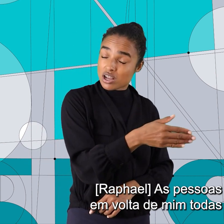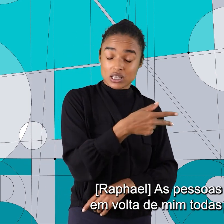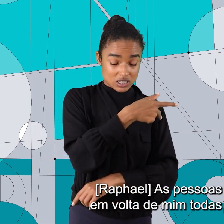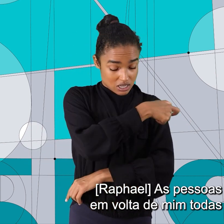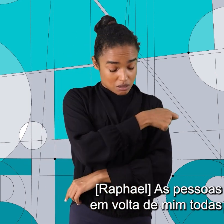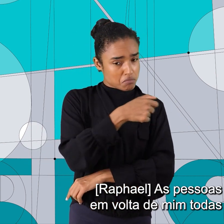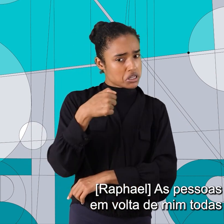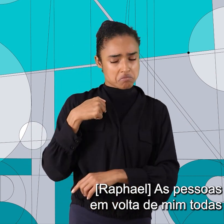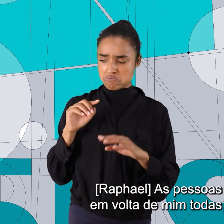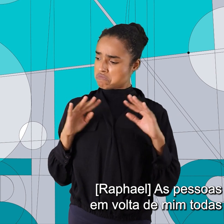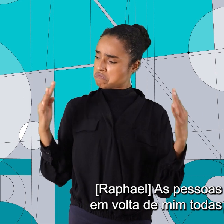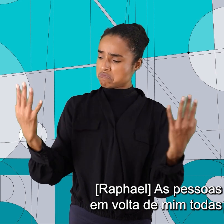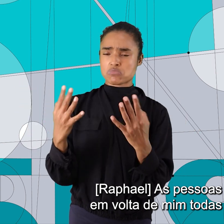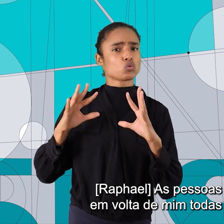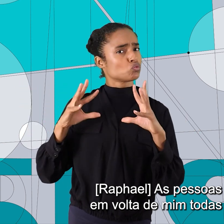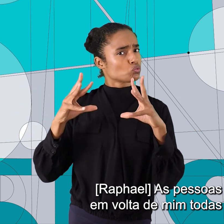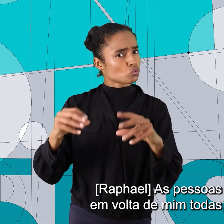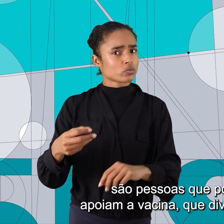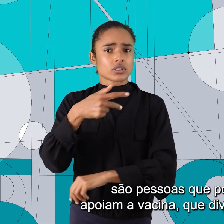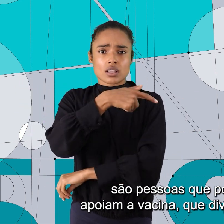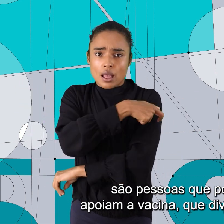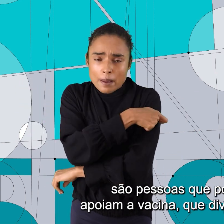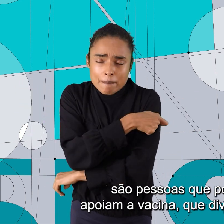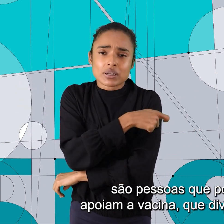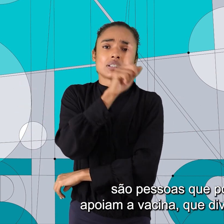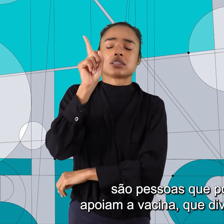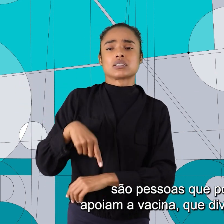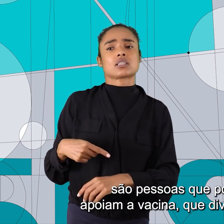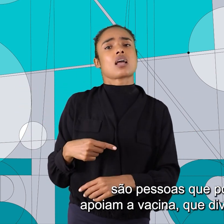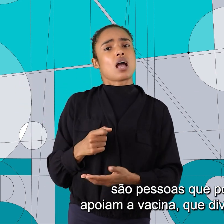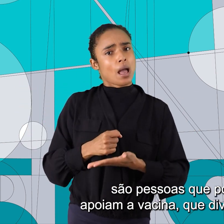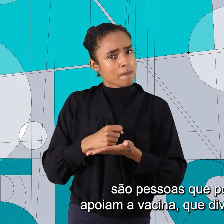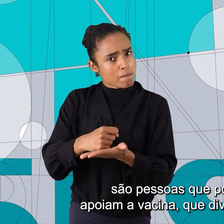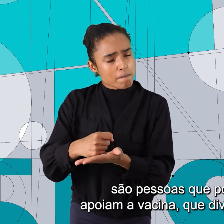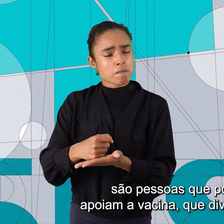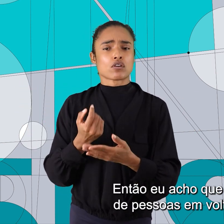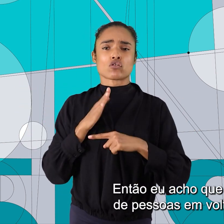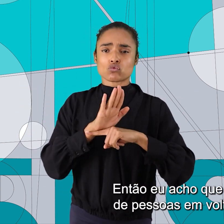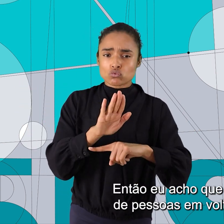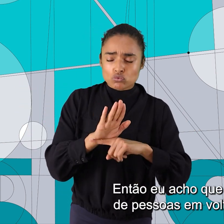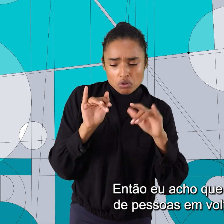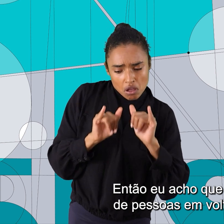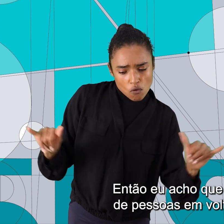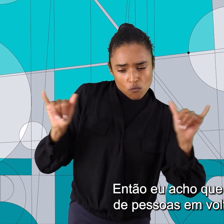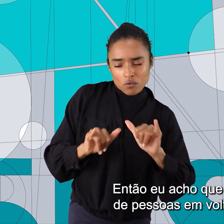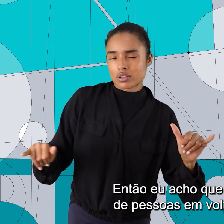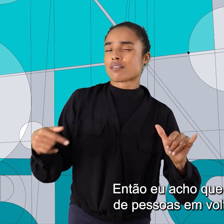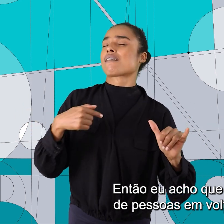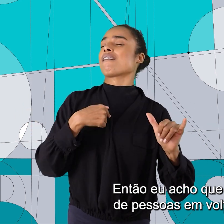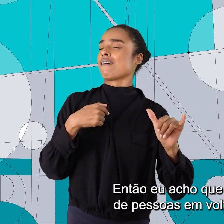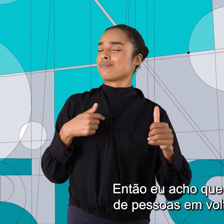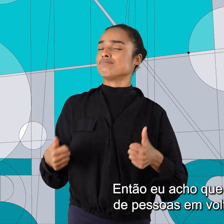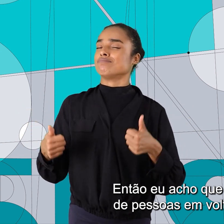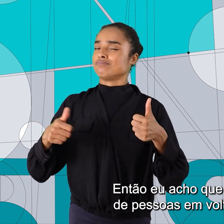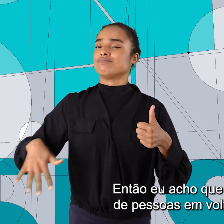As pessoas que eu tenho em volta de mim todas se vacinaram, são pessoas que postam, que apoiam a vacina, que divulgam a vacina. Então, acho que eu estou bem de